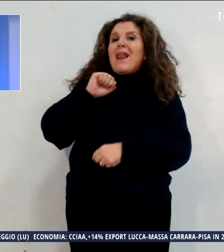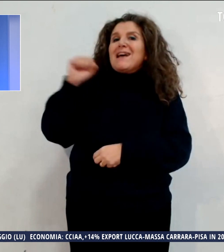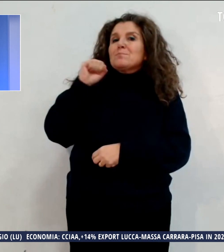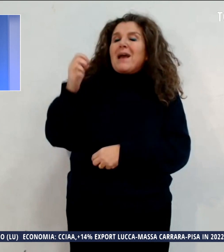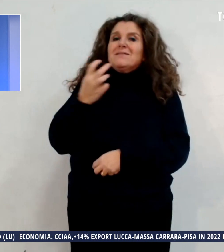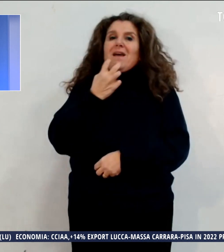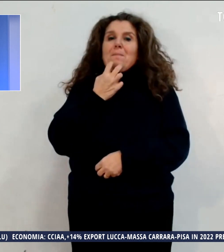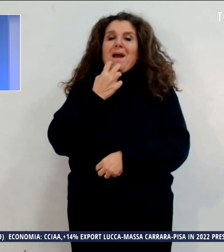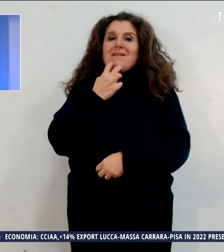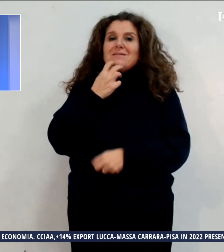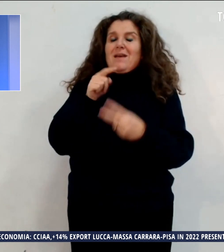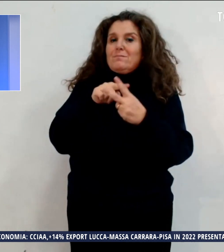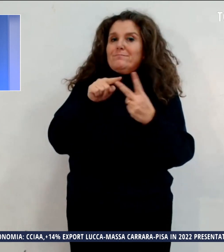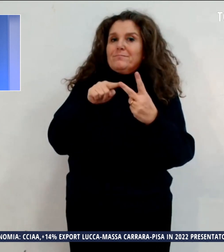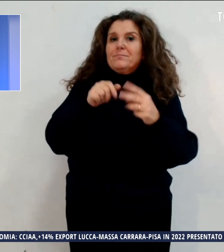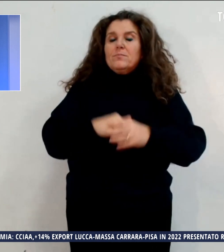Carrara.